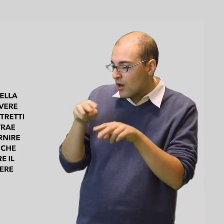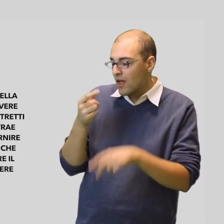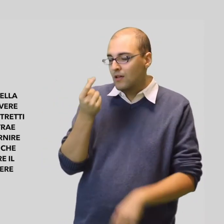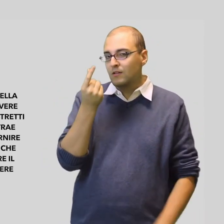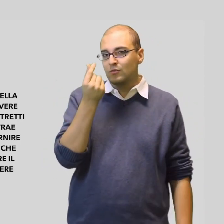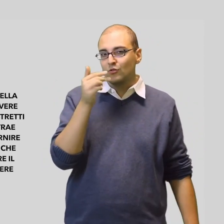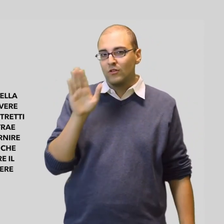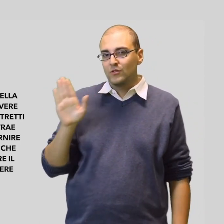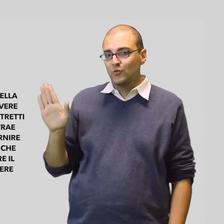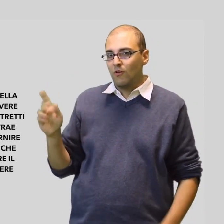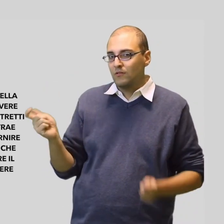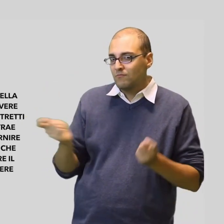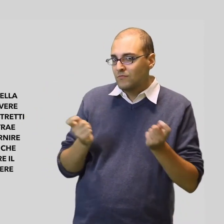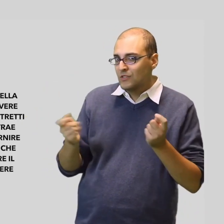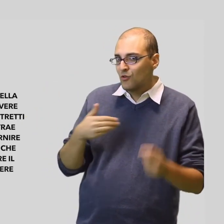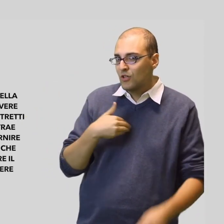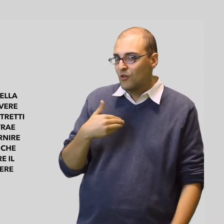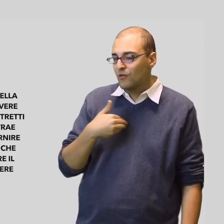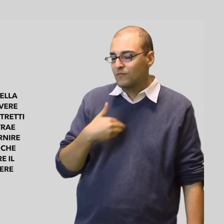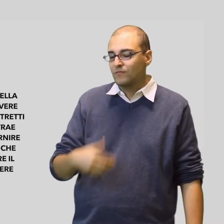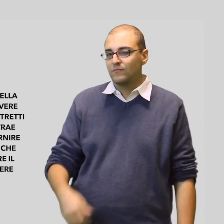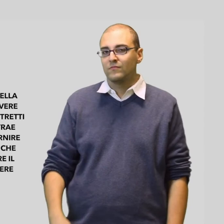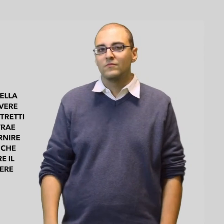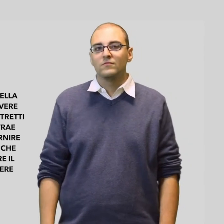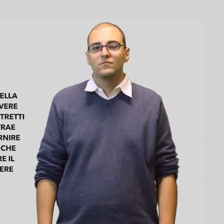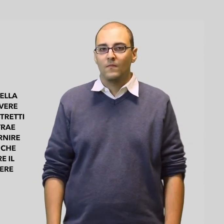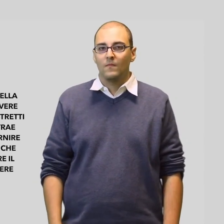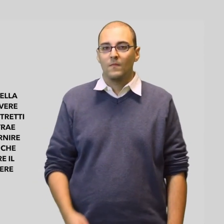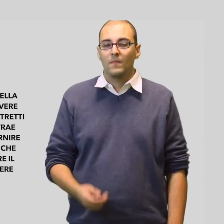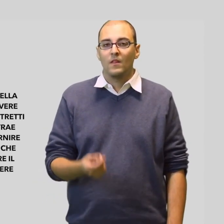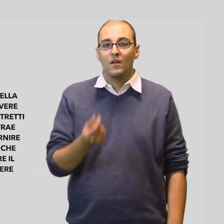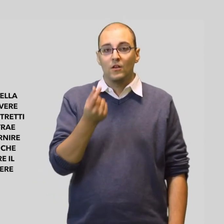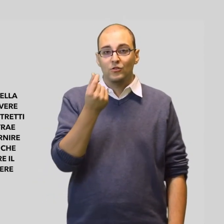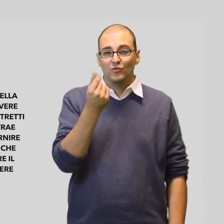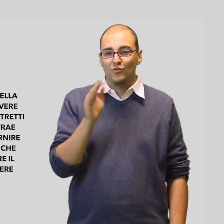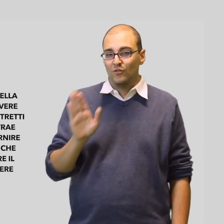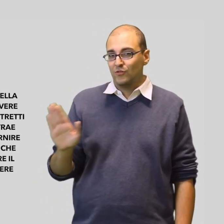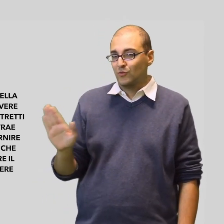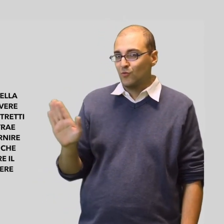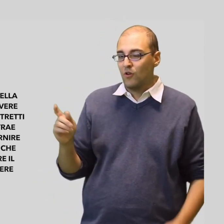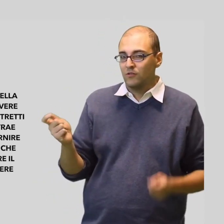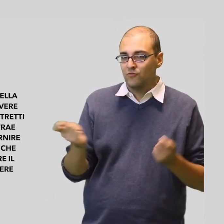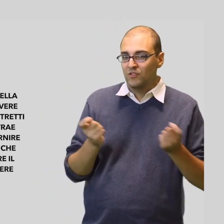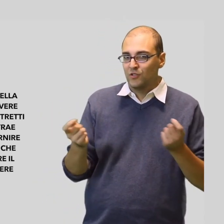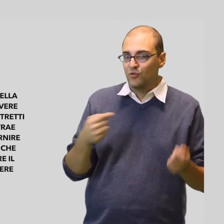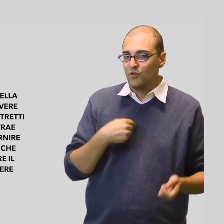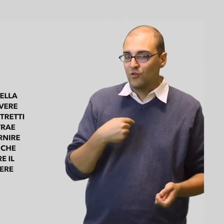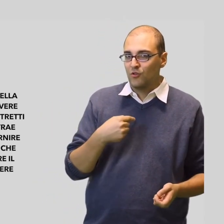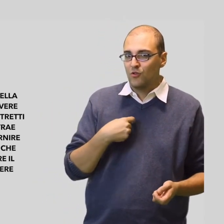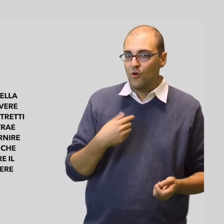controllare e gestire il conto corrente Non poter decidere come utilizzare i